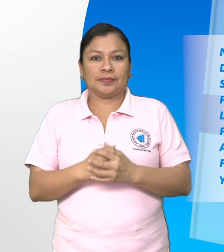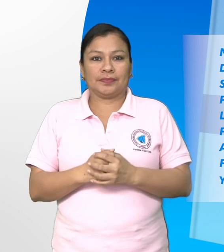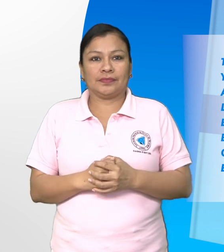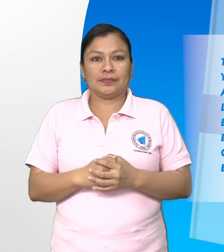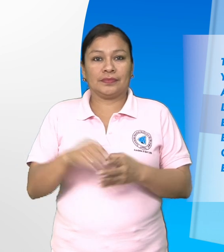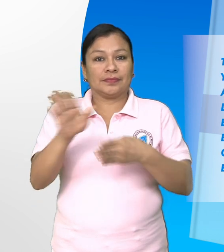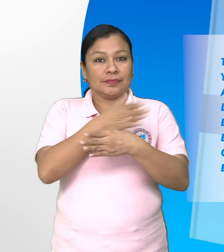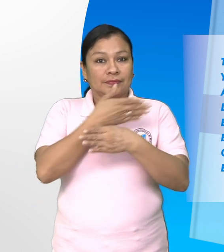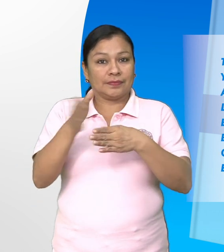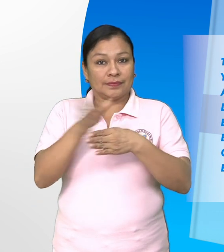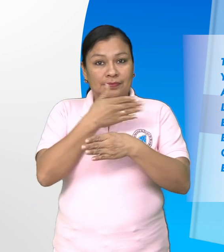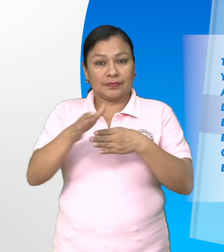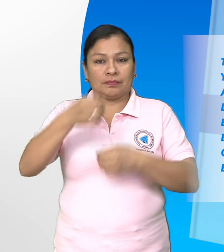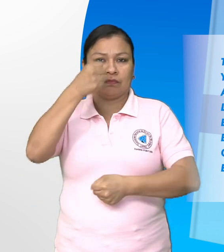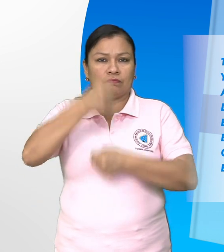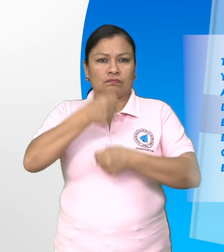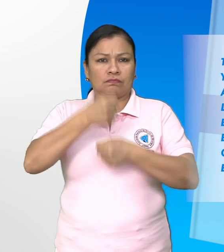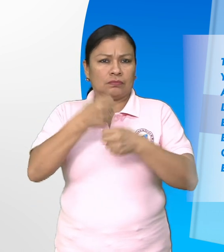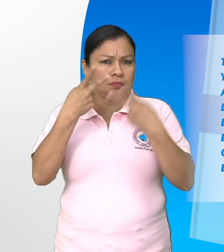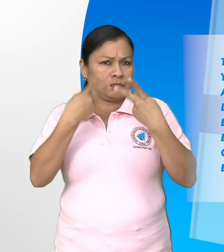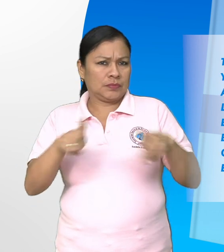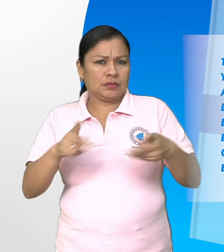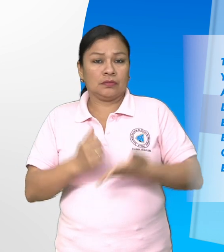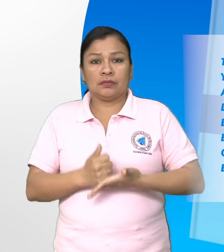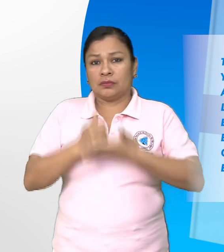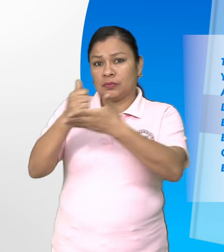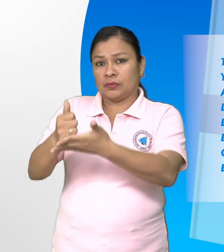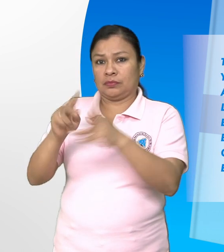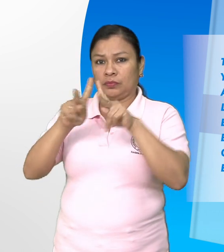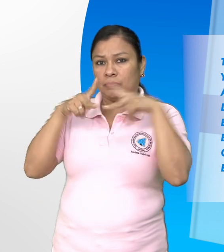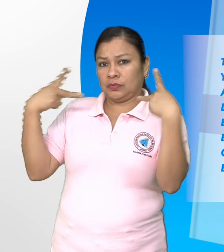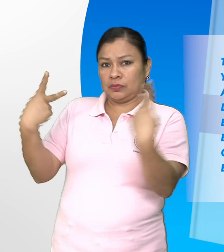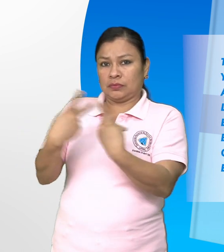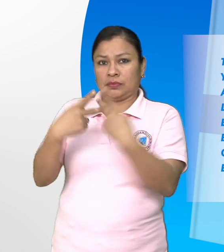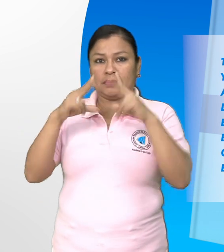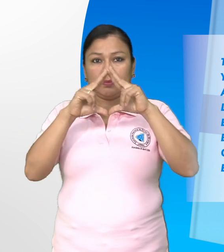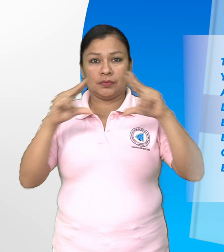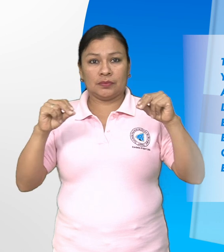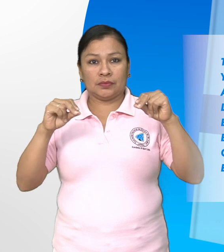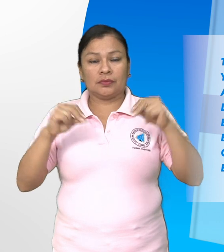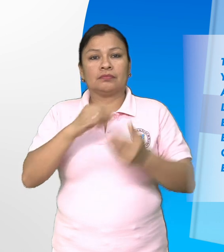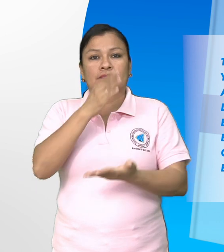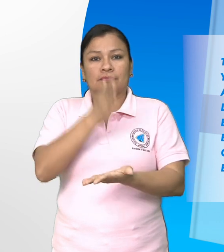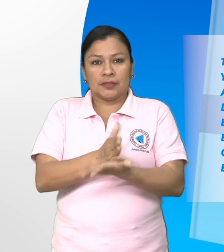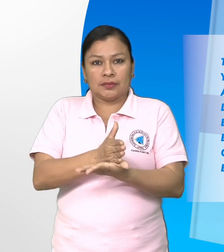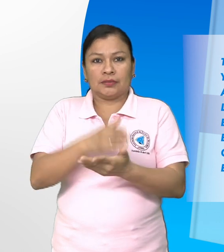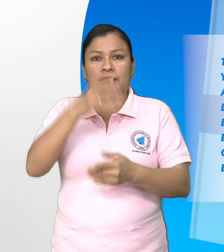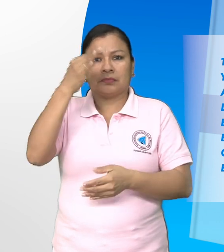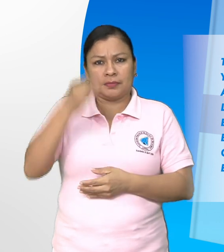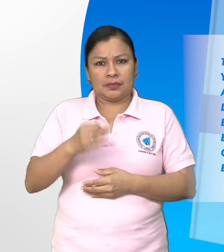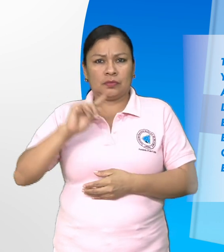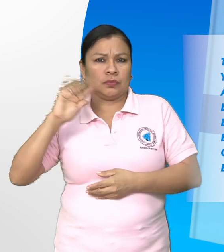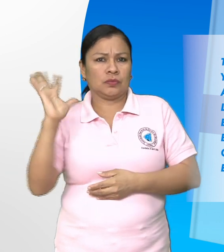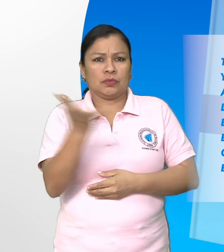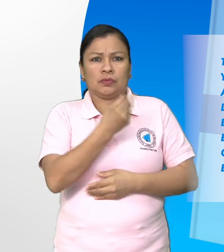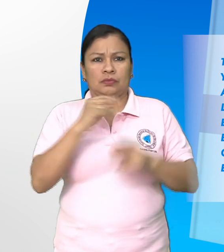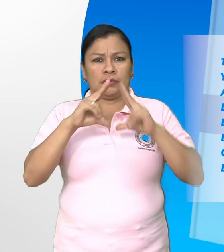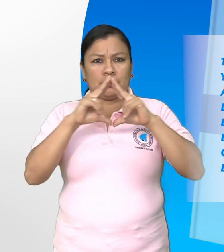Tienen funciones especializadas y separadas, colaborando armónicamente entre sí para la realización de sus fines.